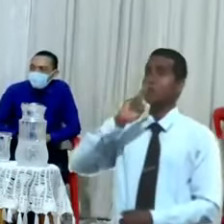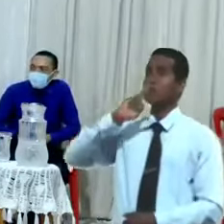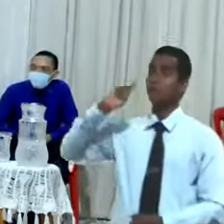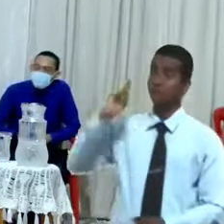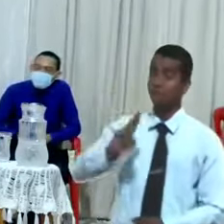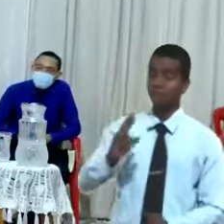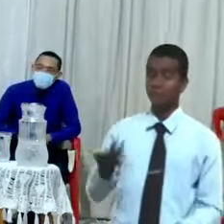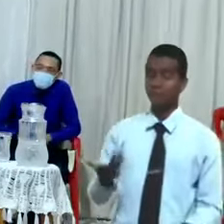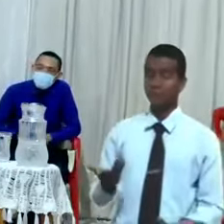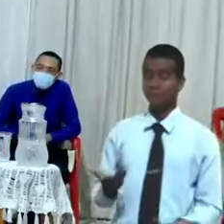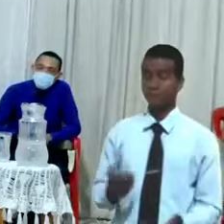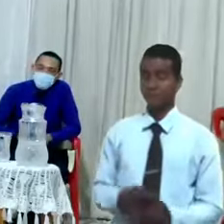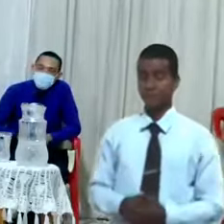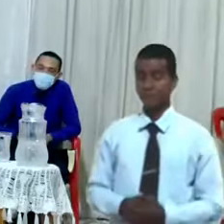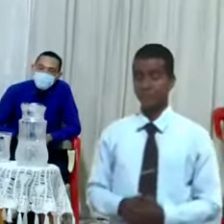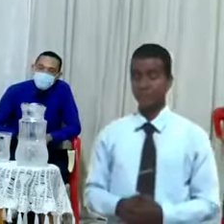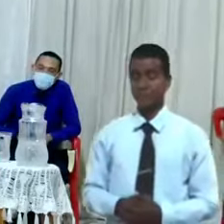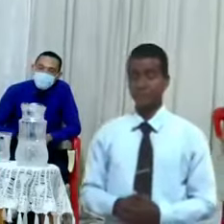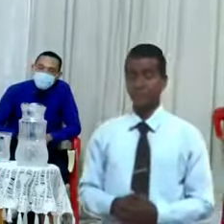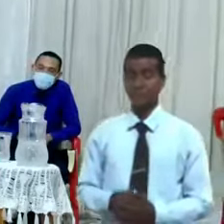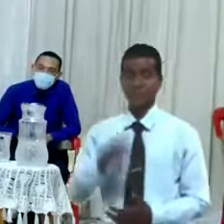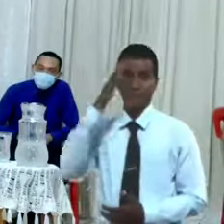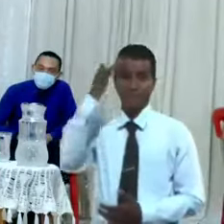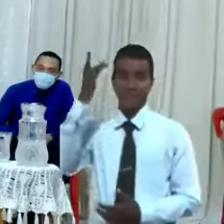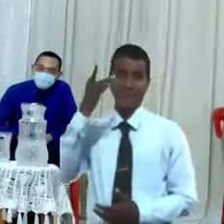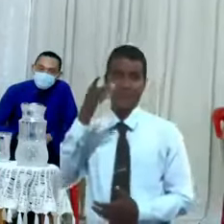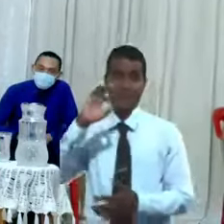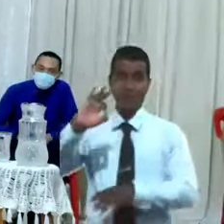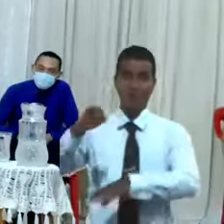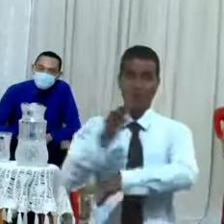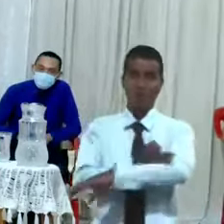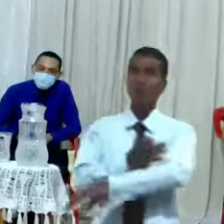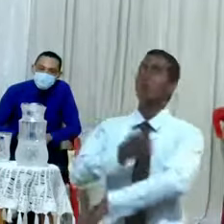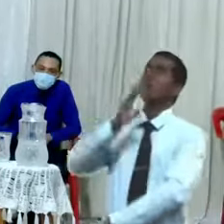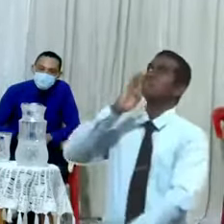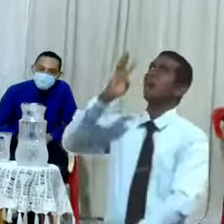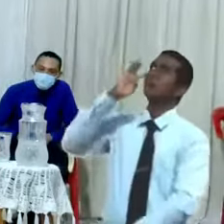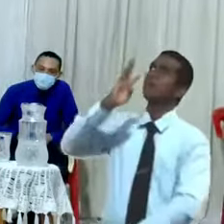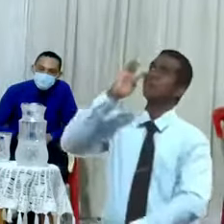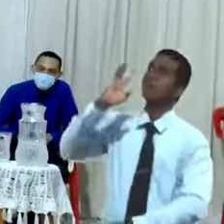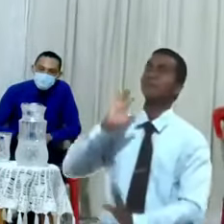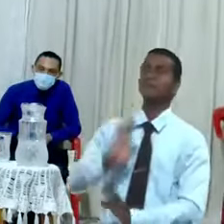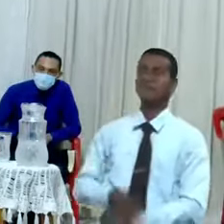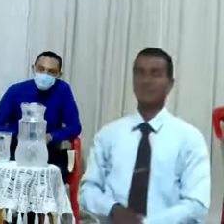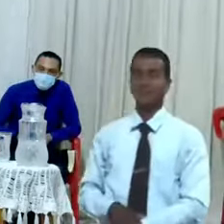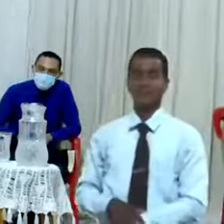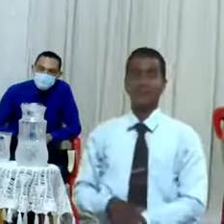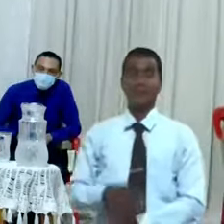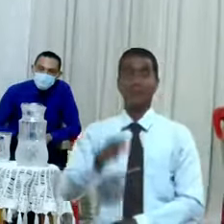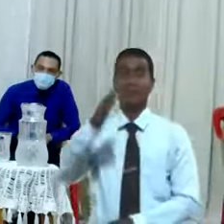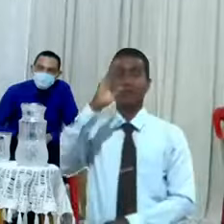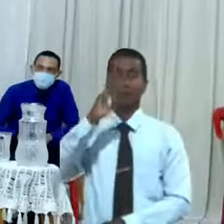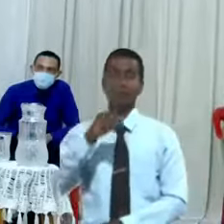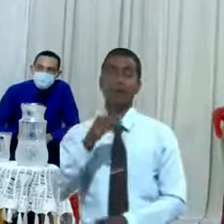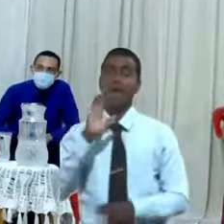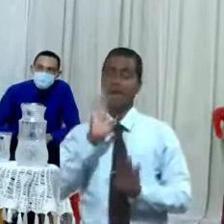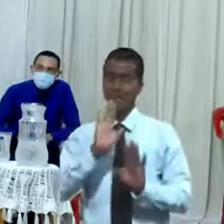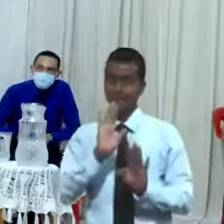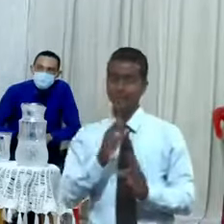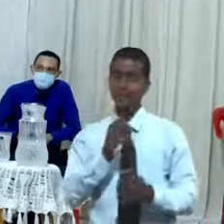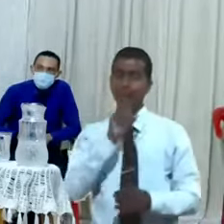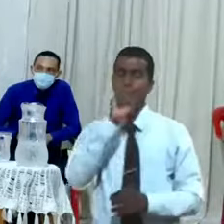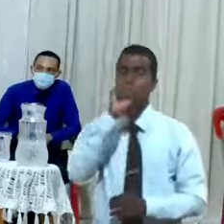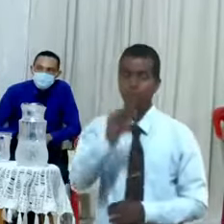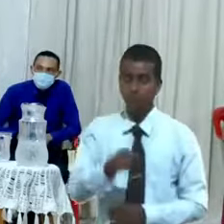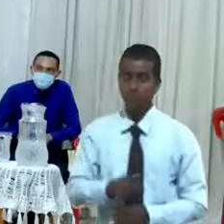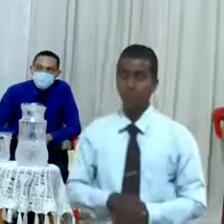porque parece que quiere igualarse a mí así que le voy a hacer unas preguntitas donde estaba